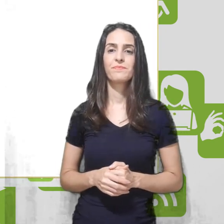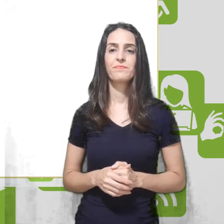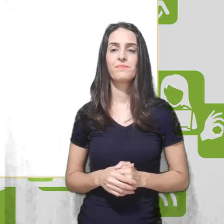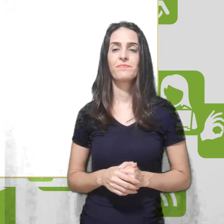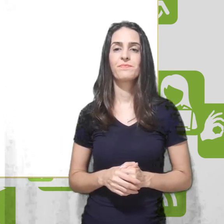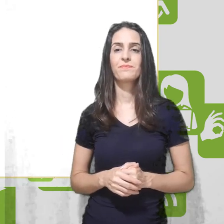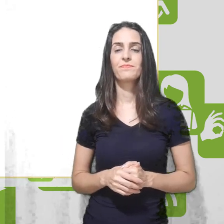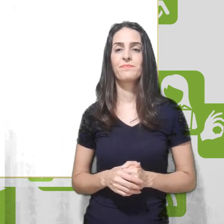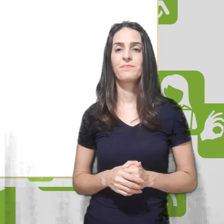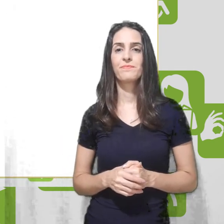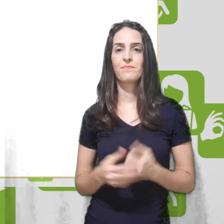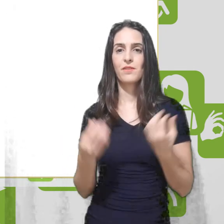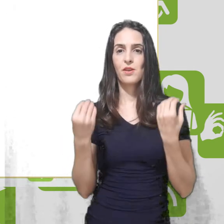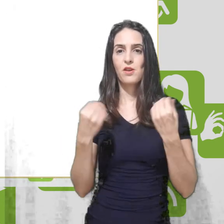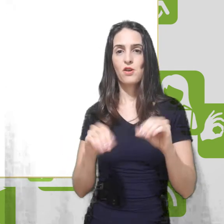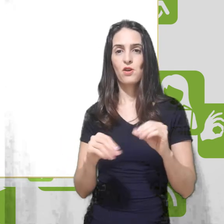Colocar aqui um login.